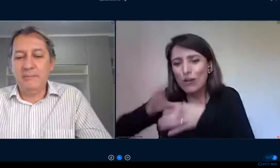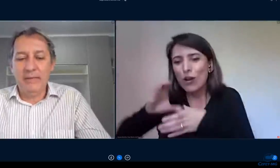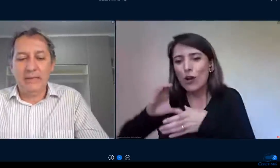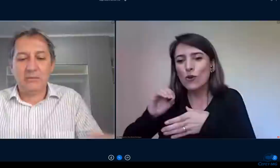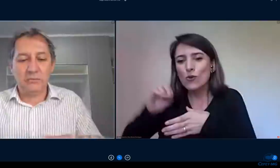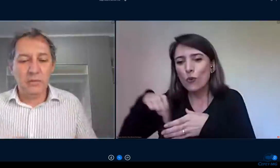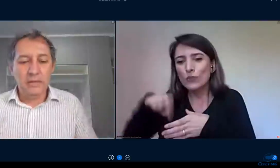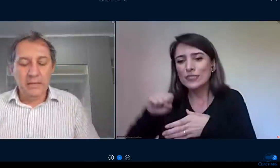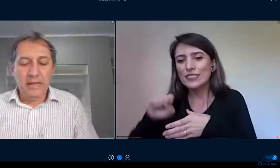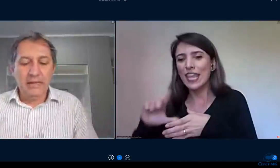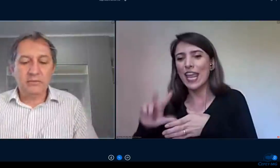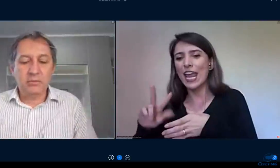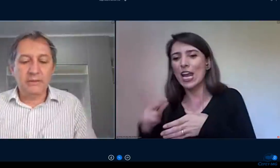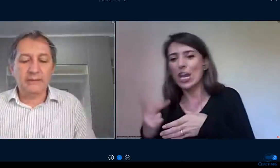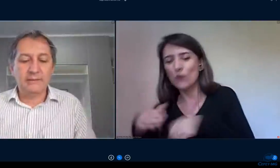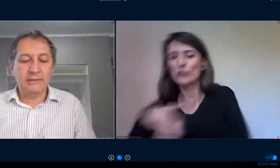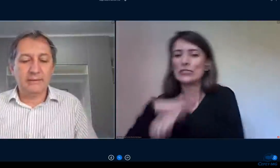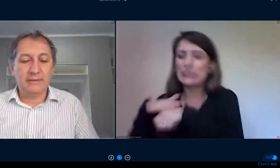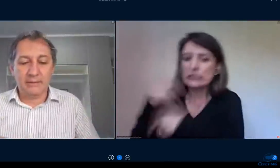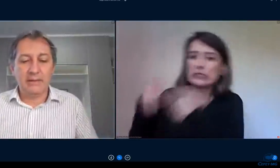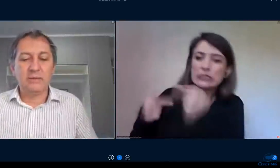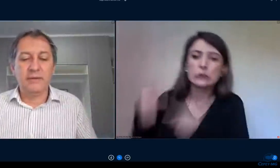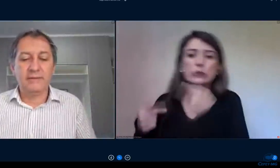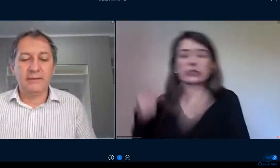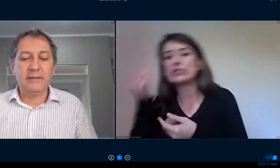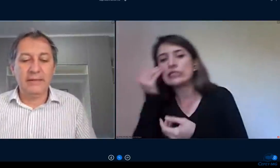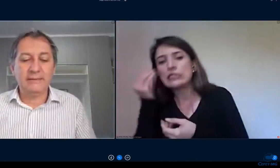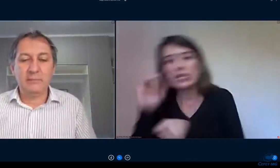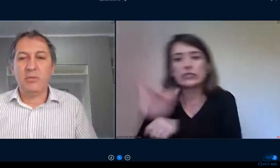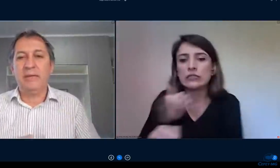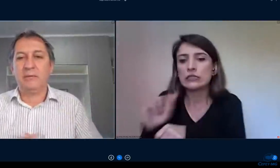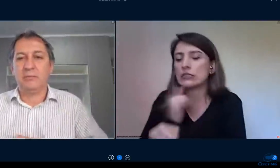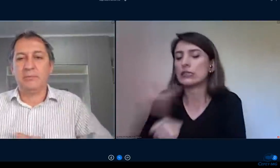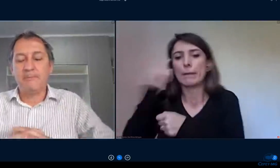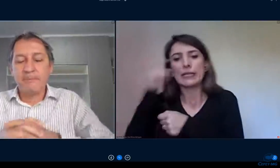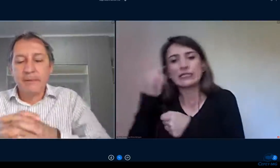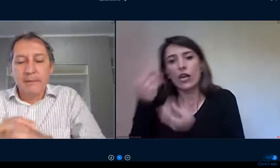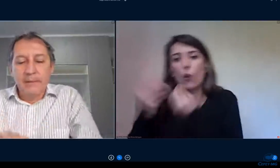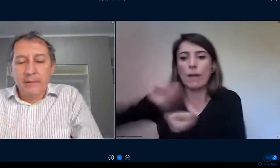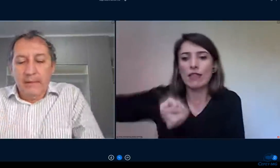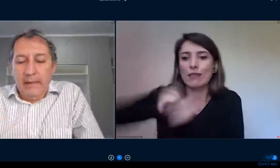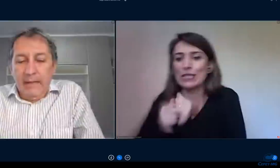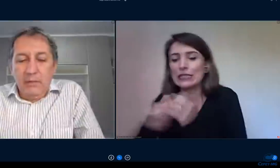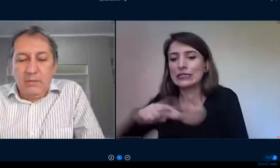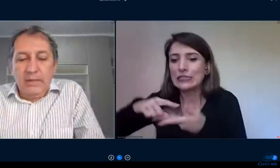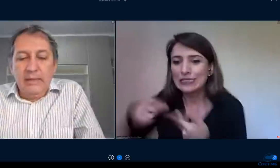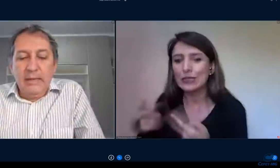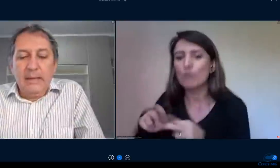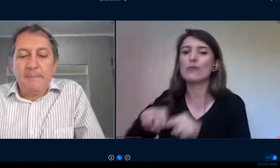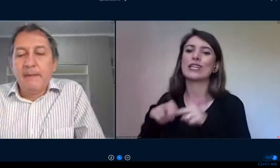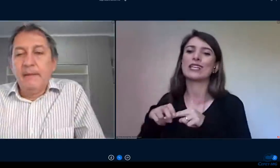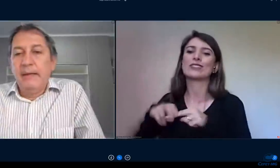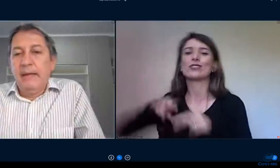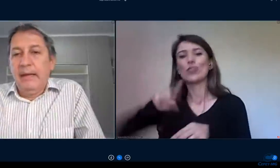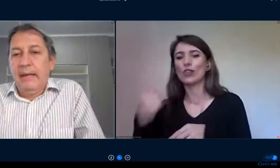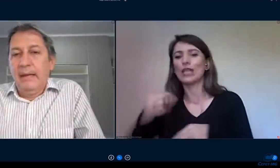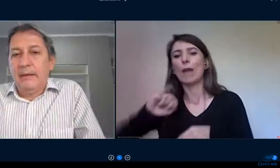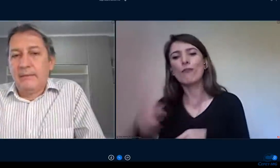amadurecimento e é isso que está se tentando fazer nesse momento eu queria